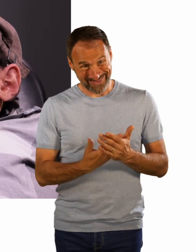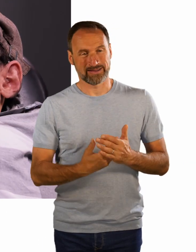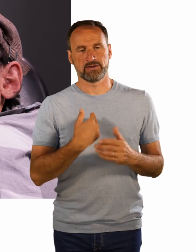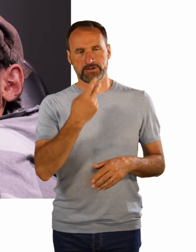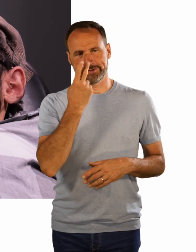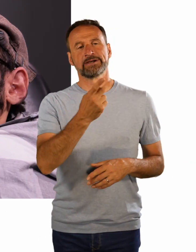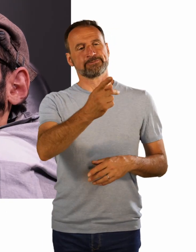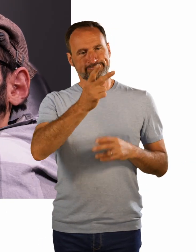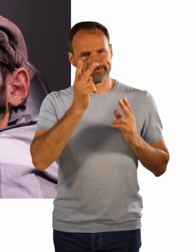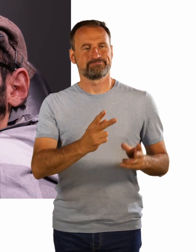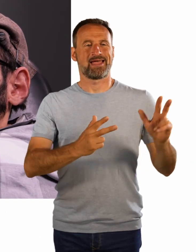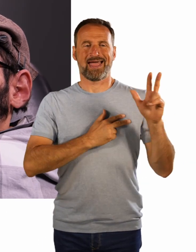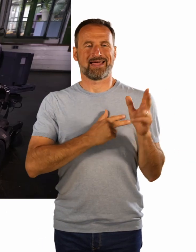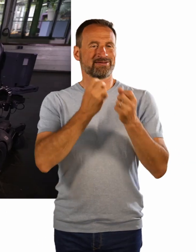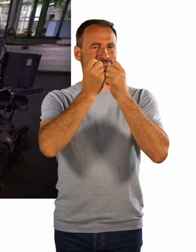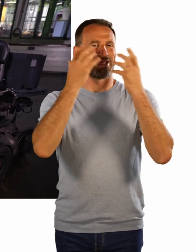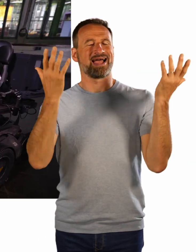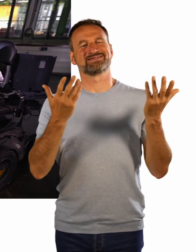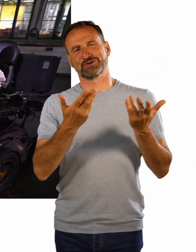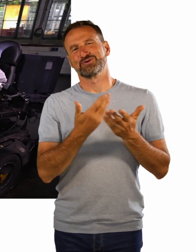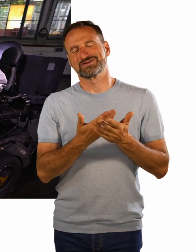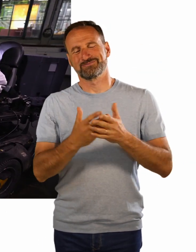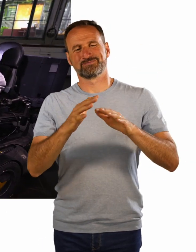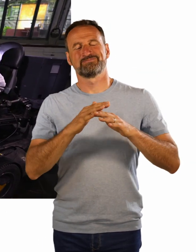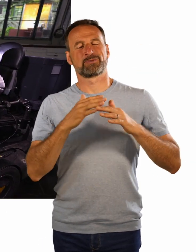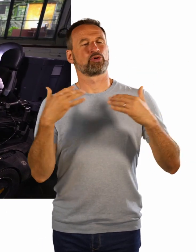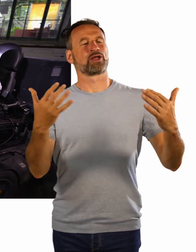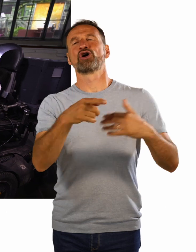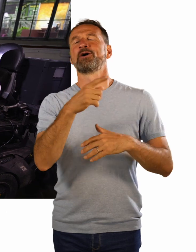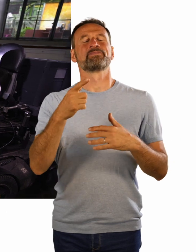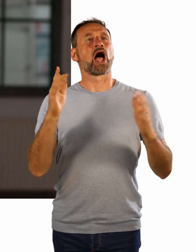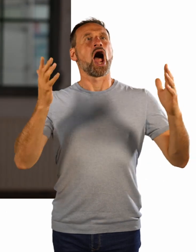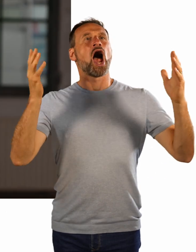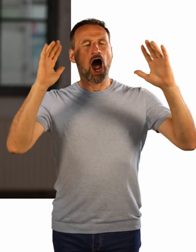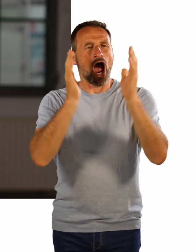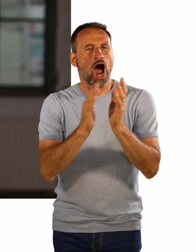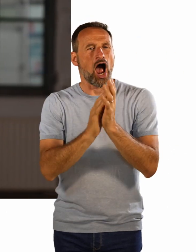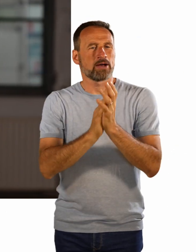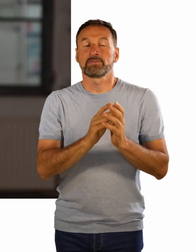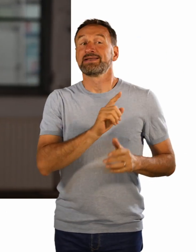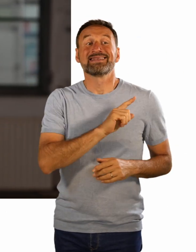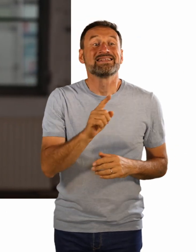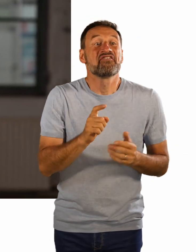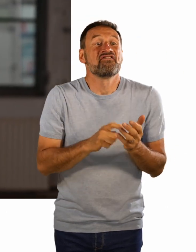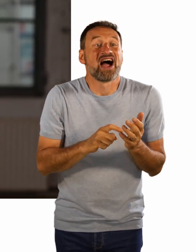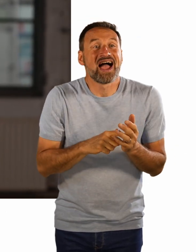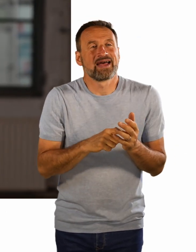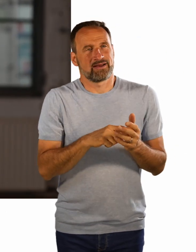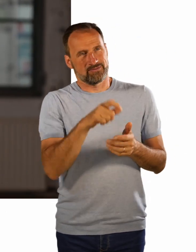und die Begeisterung echt ist und nicht, weil Menschen mit Behinderung auf der Bühne sind, sondern weil gerade was Großes auf der Bühne passiert.